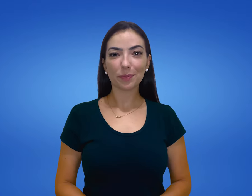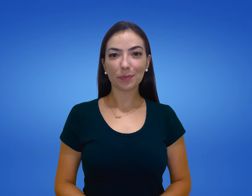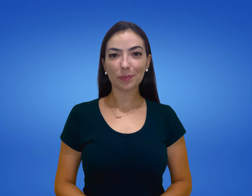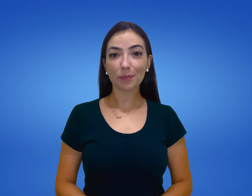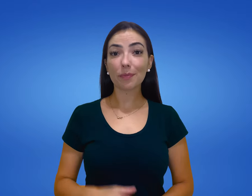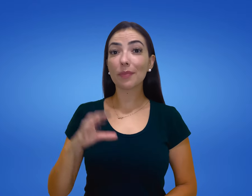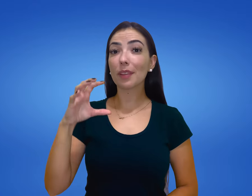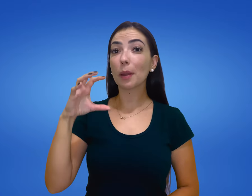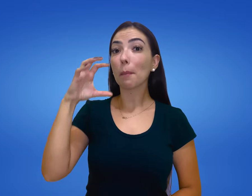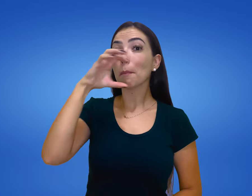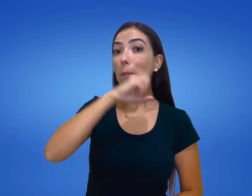Pão